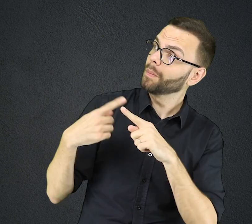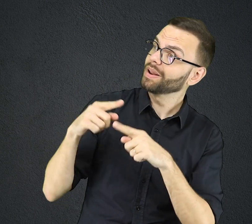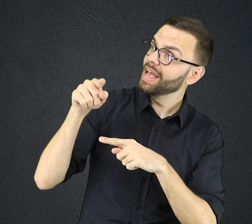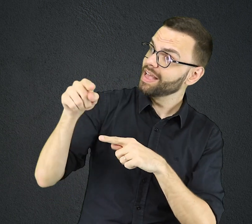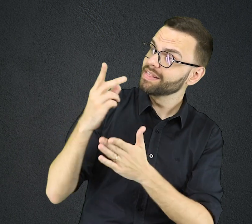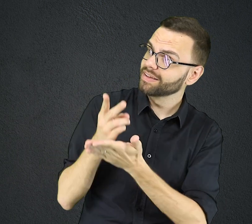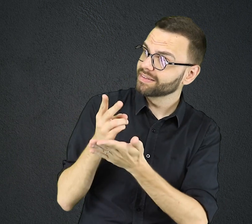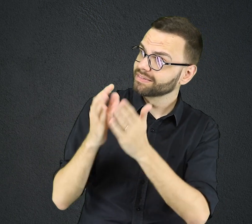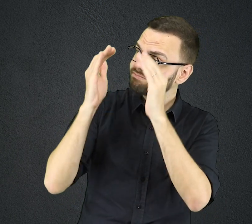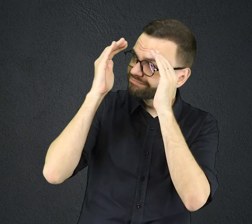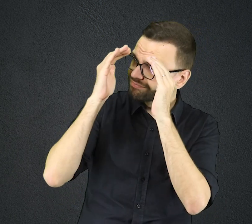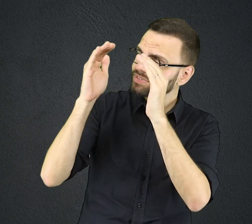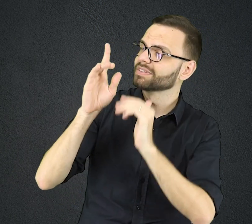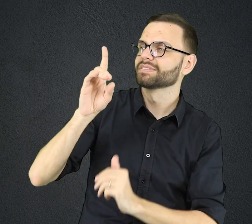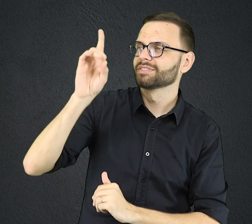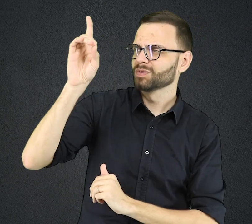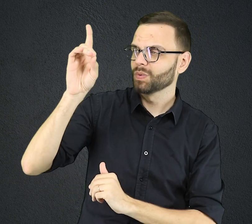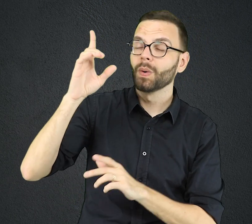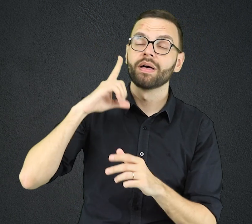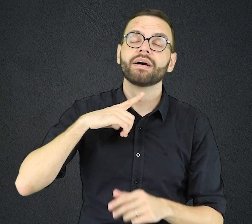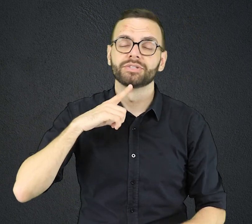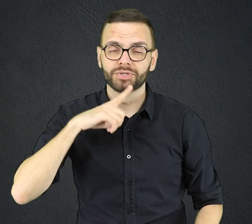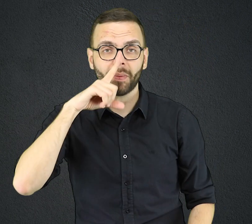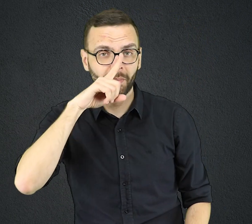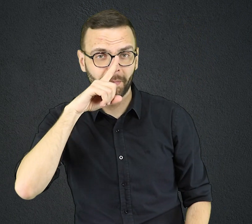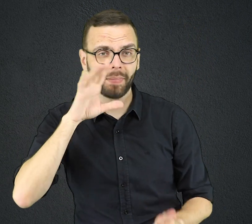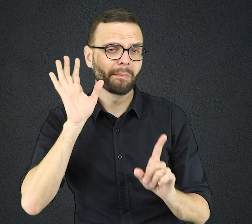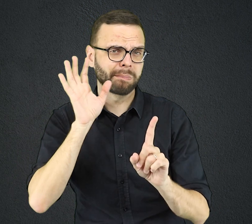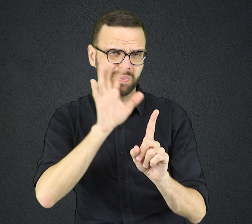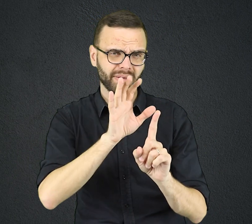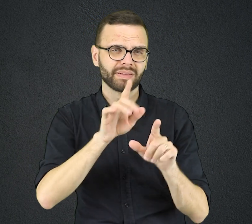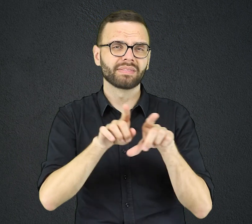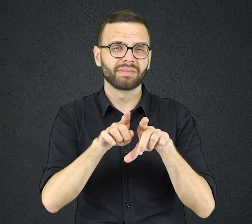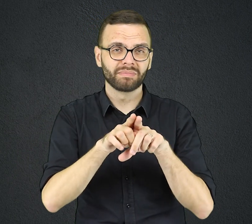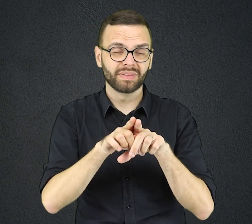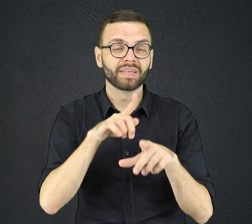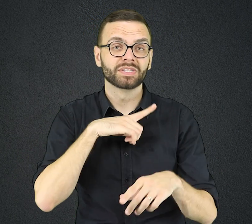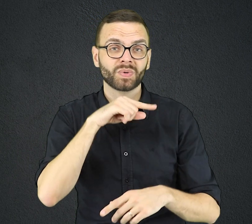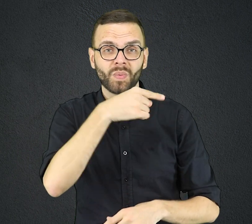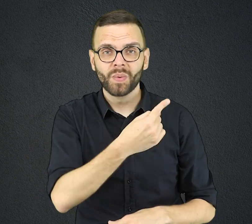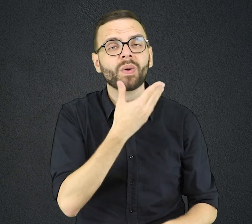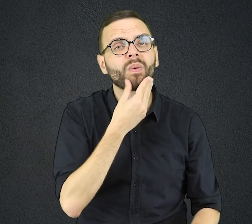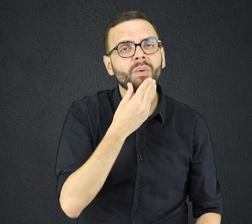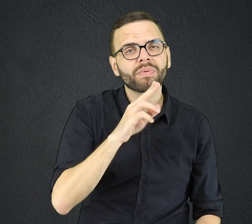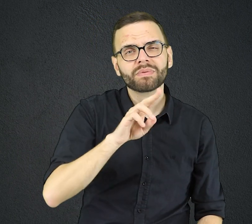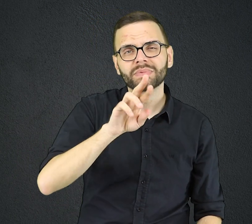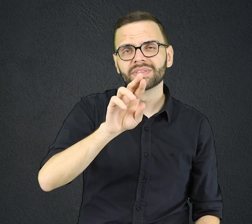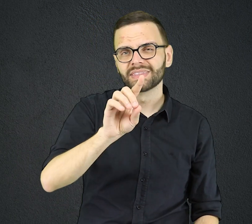diante do perigo e da oposição. Dario era o rei na Babilônia e Daniel um dos seus oficiais